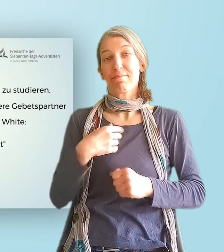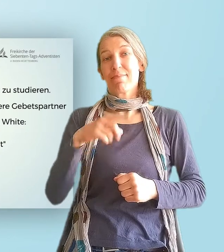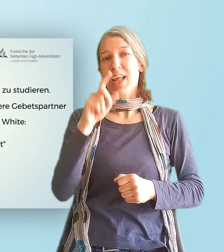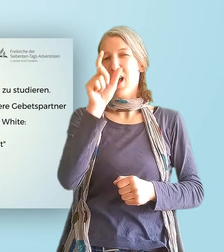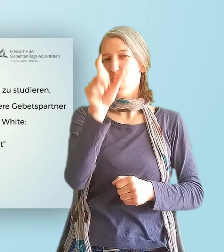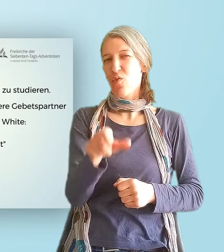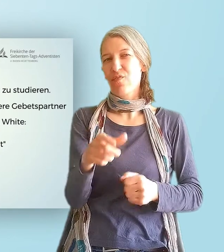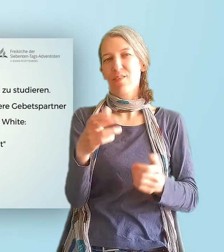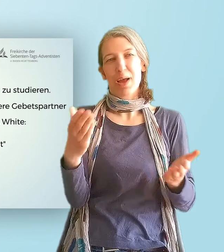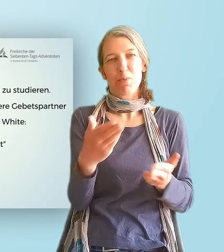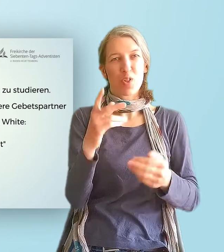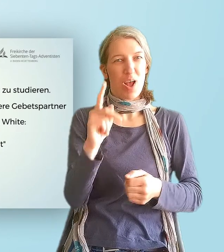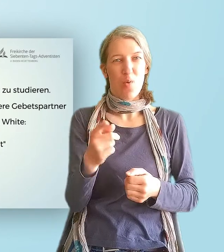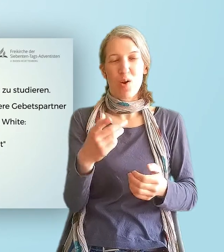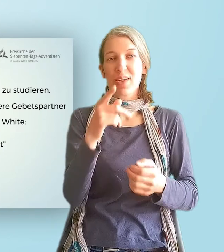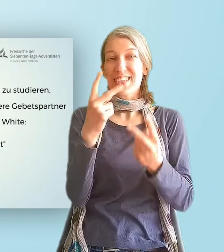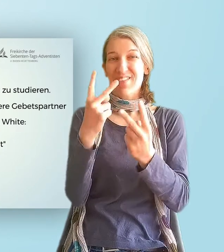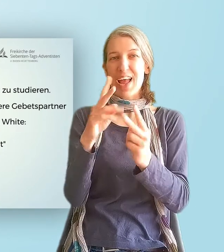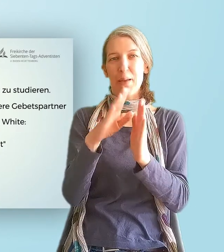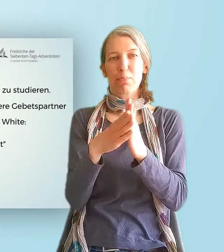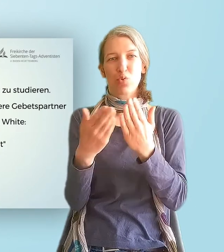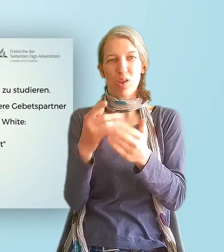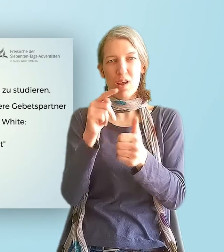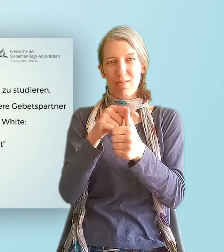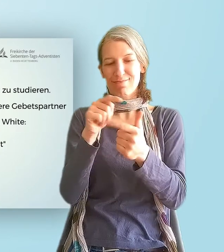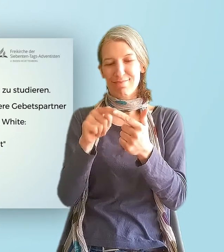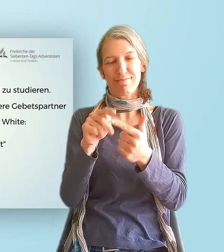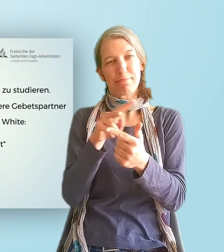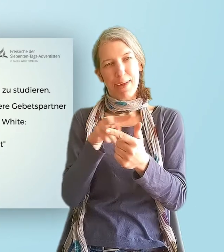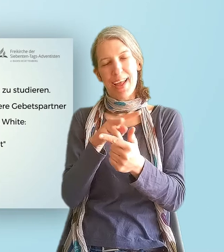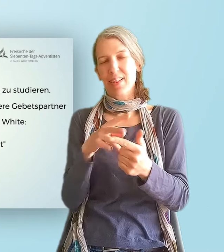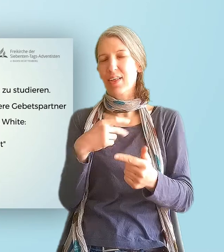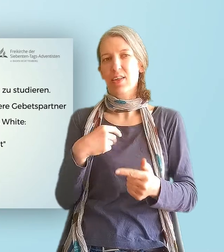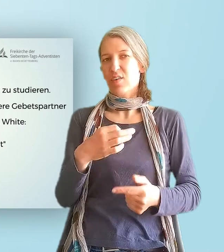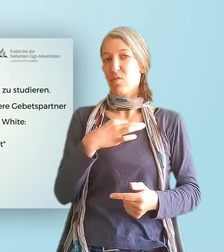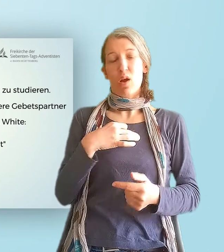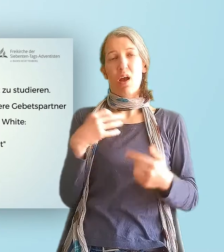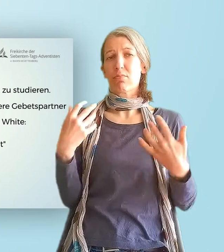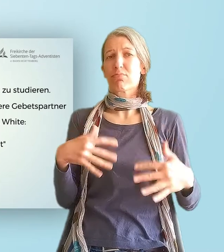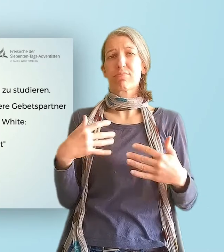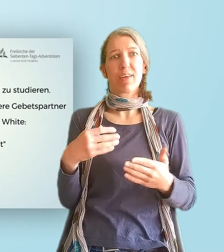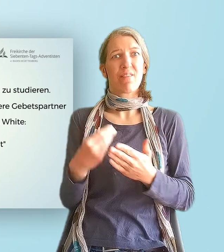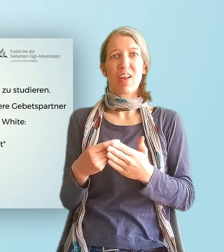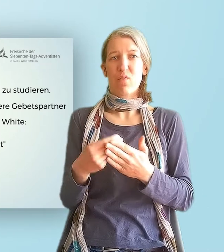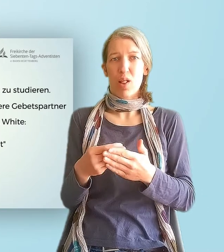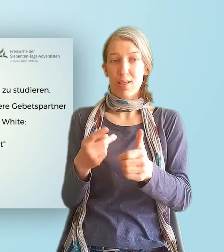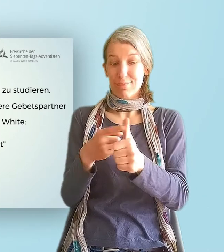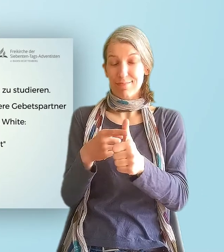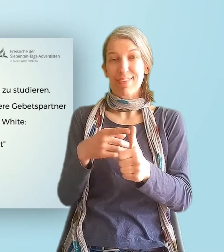Bücher zu lesen, die mir sehr wertvoll geworden sind. Das ist das Buch Der Sieg der Liebe von Ellen White und